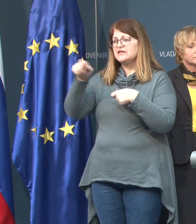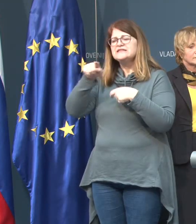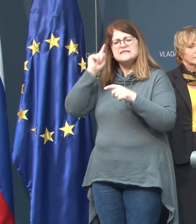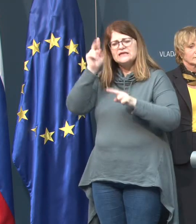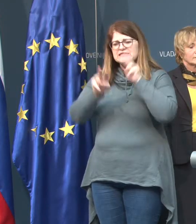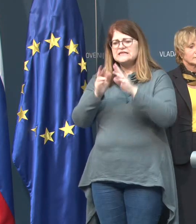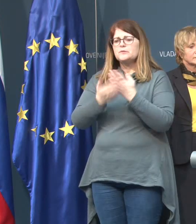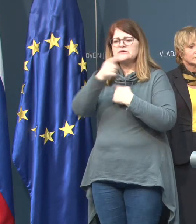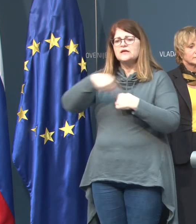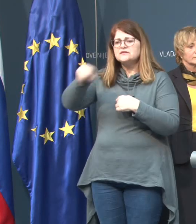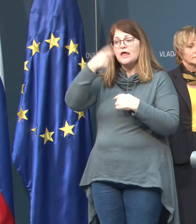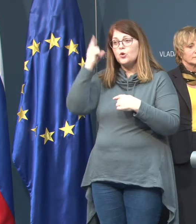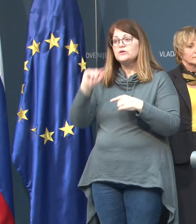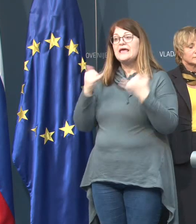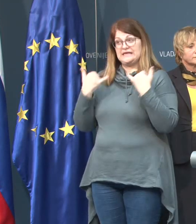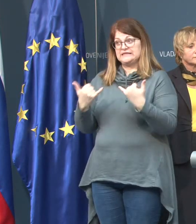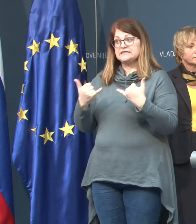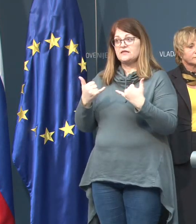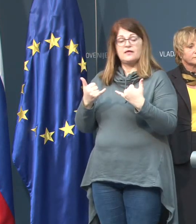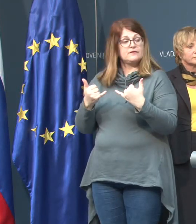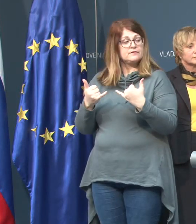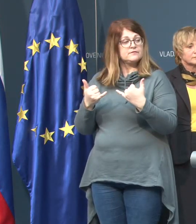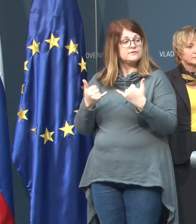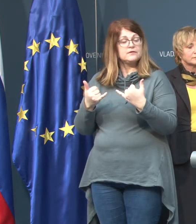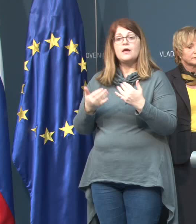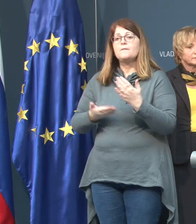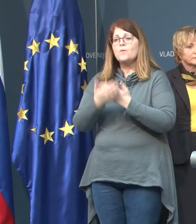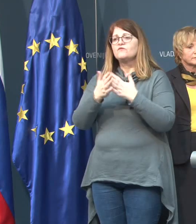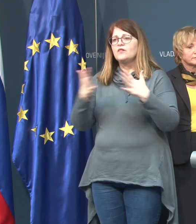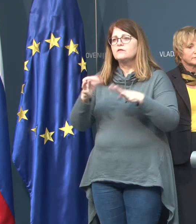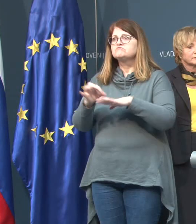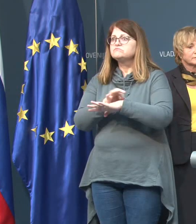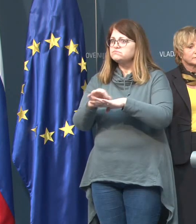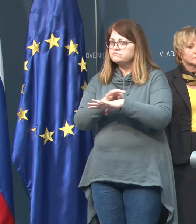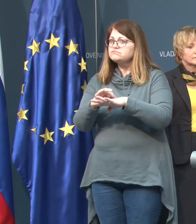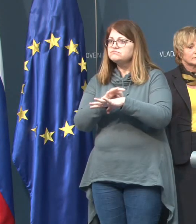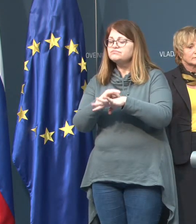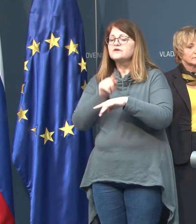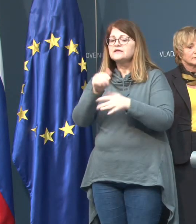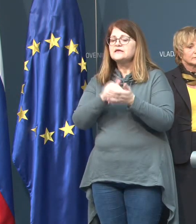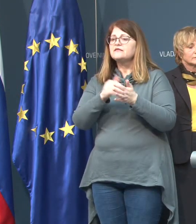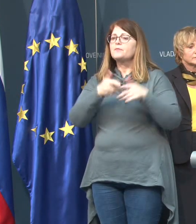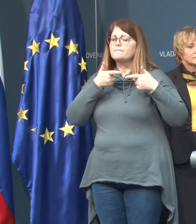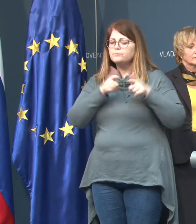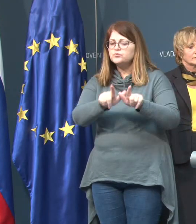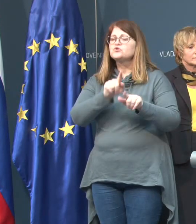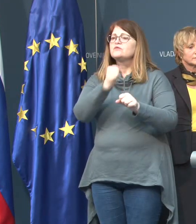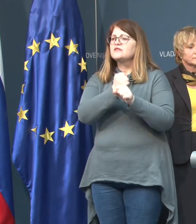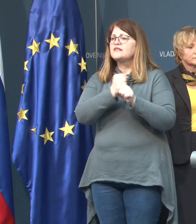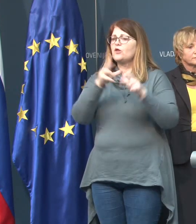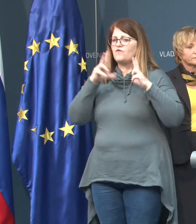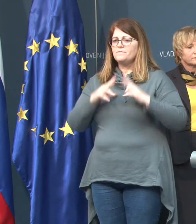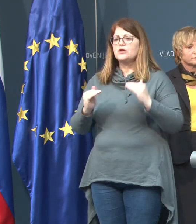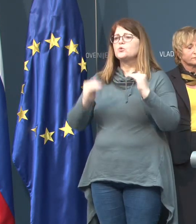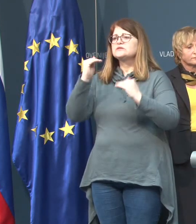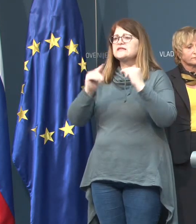skrbijo za te bolnike, sedaj pod kar velikim stresom, da jih je treba pustiti, delajo v meru, v